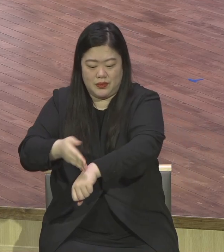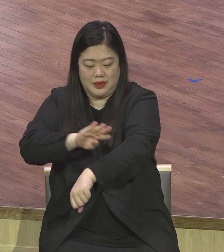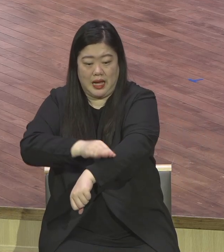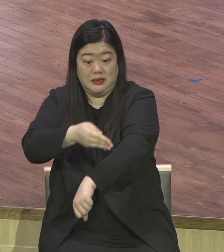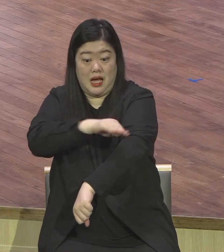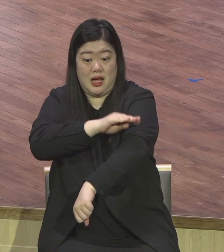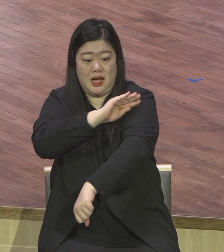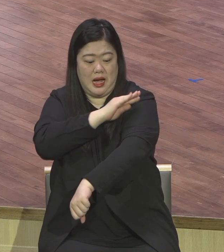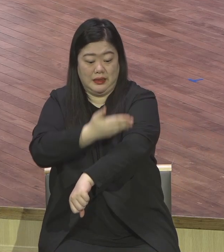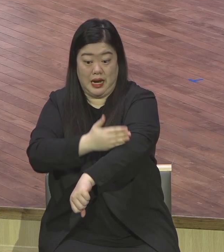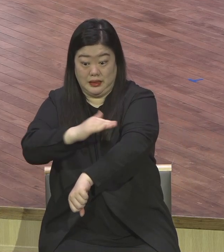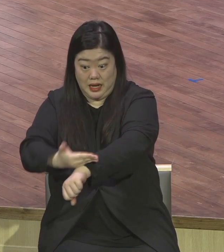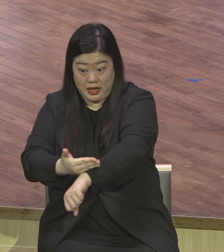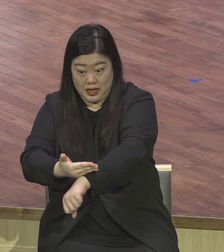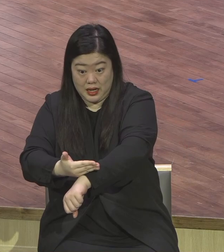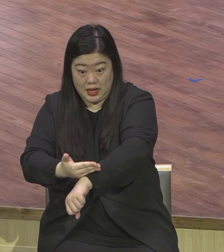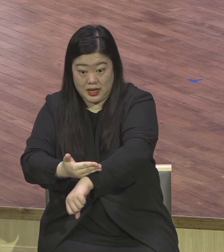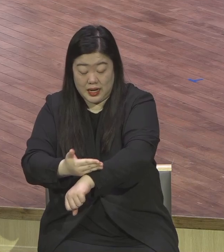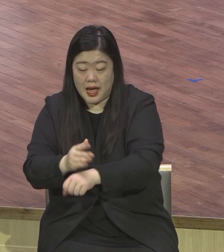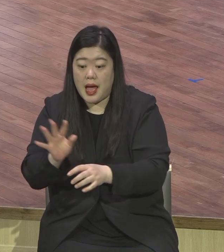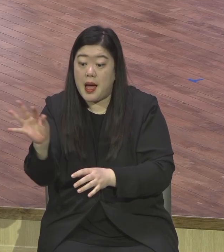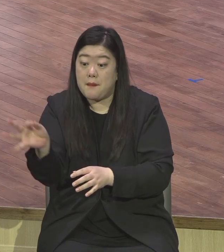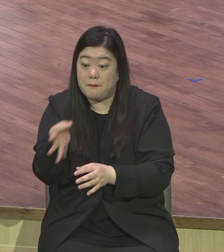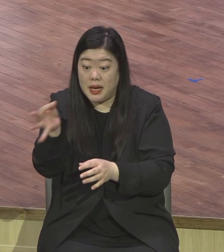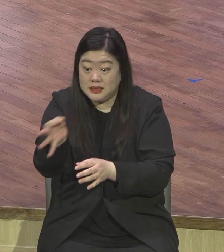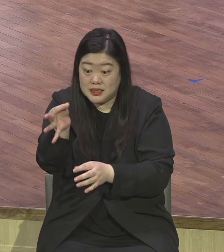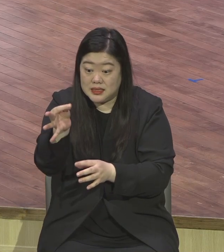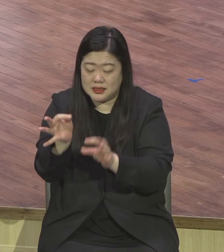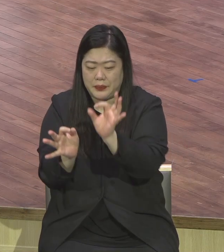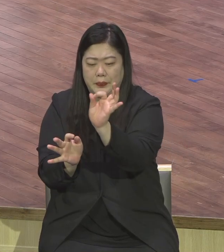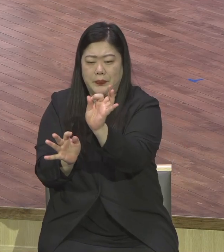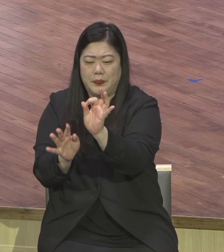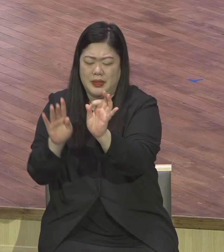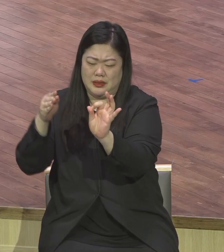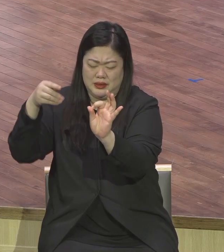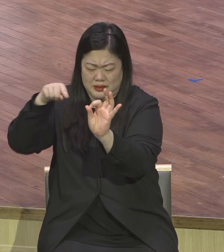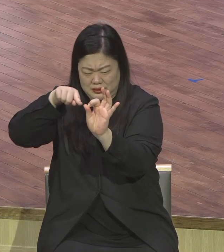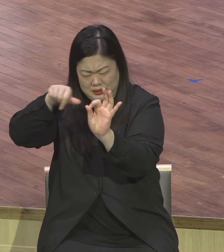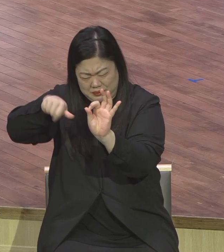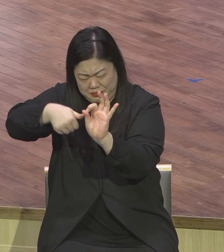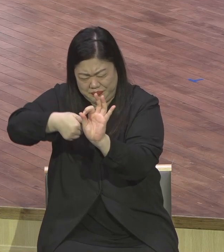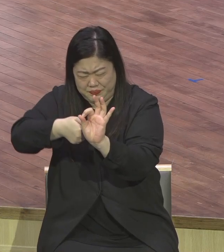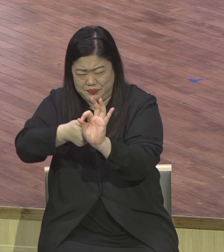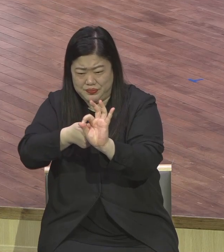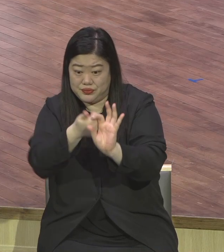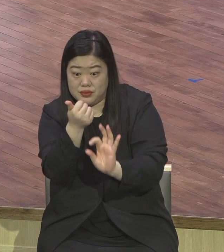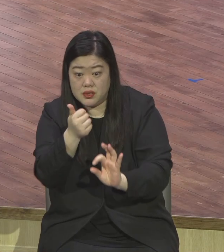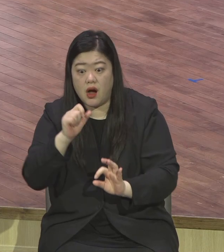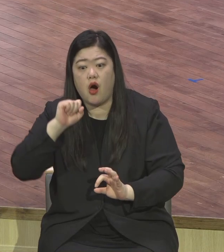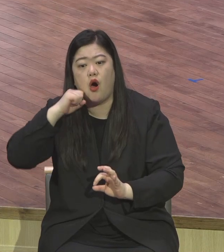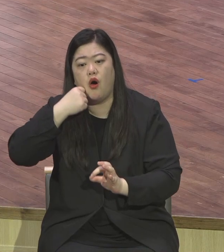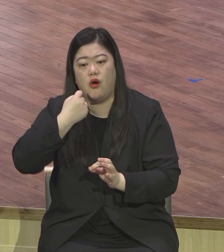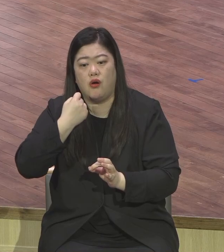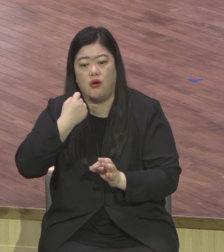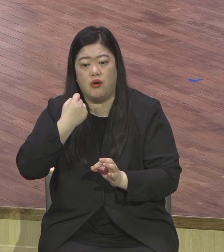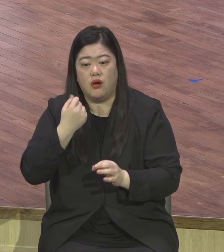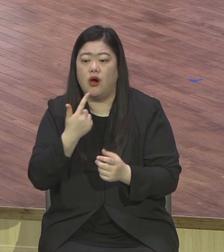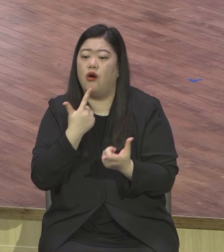더 어렵다. 부자가 그럼 부자는 천국 못 갑니까? 그건 말이 아니죠.